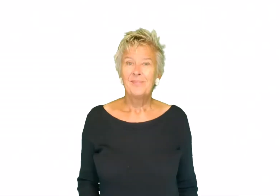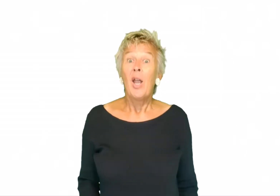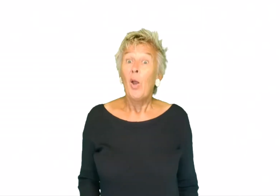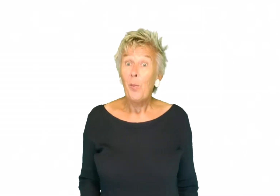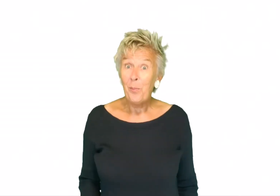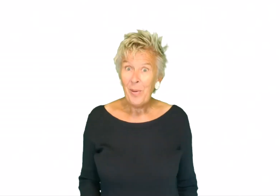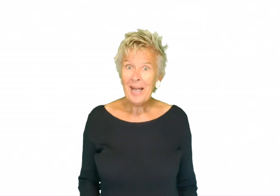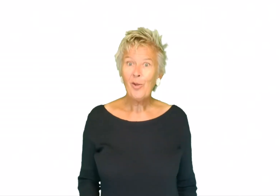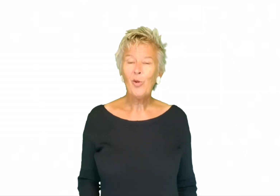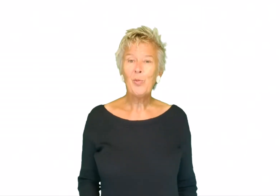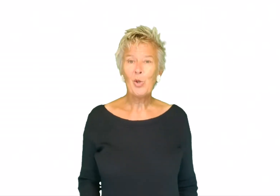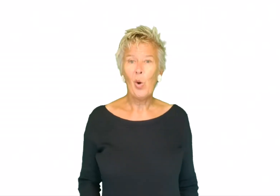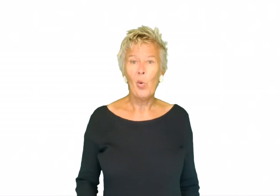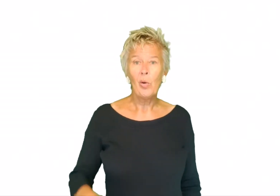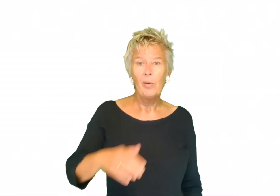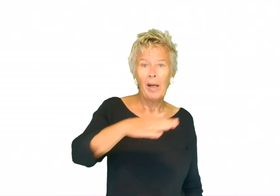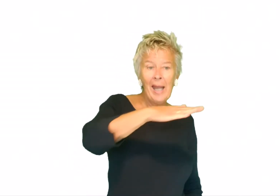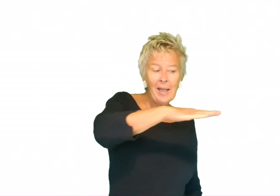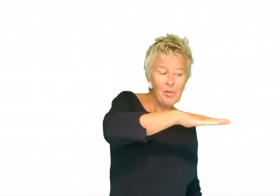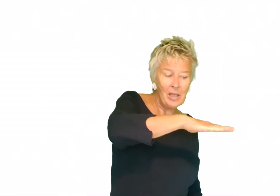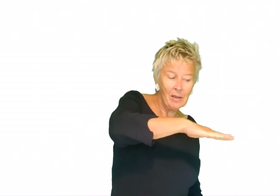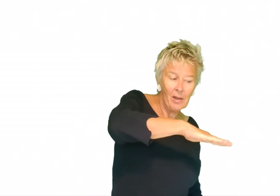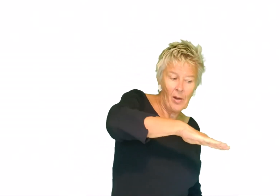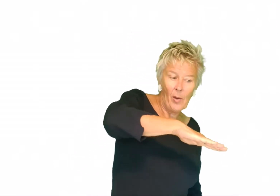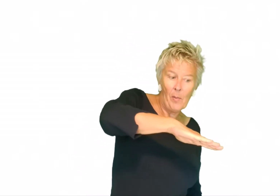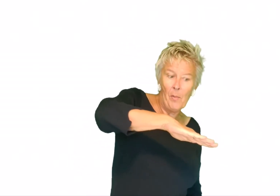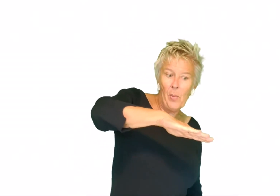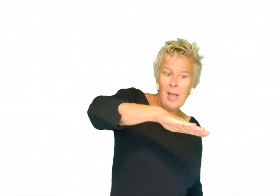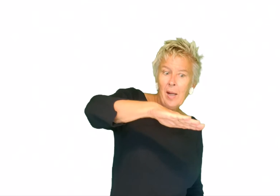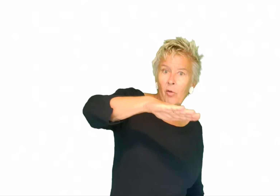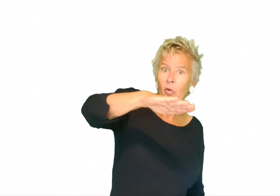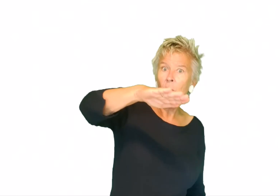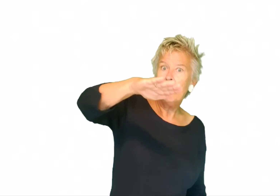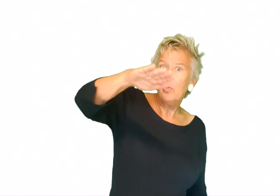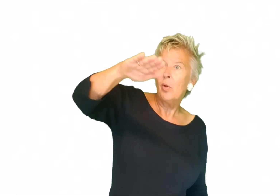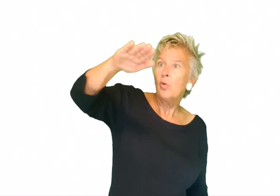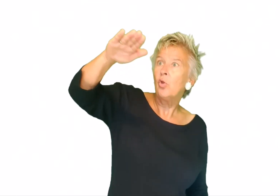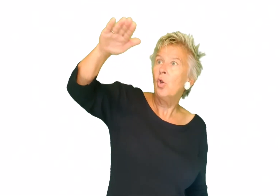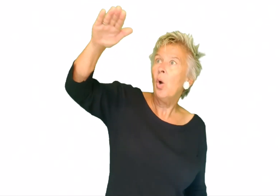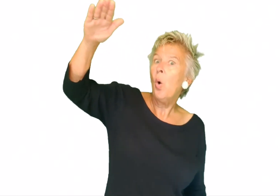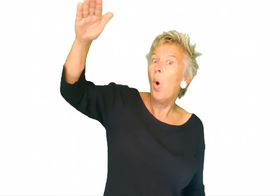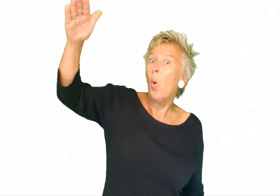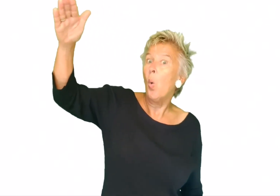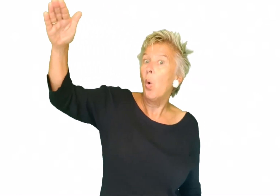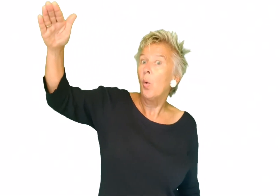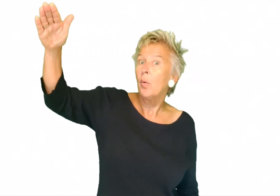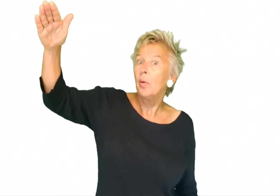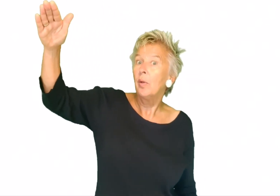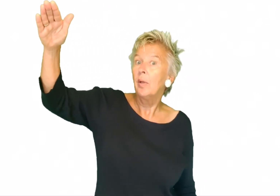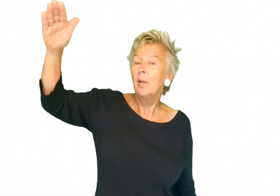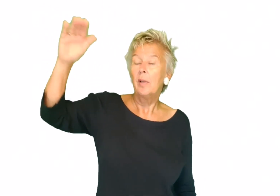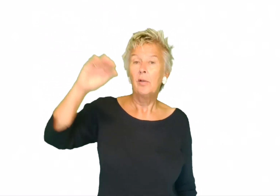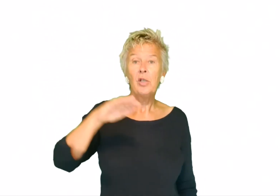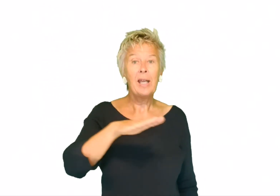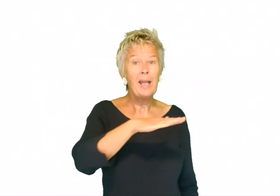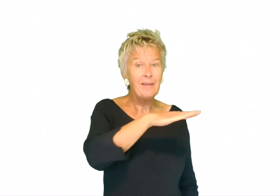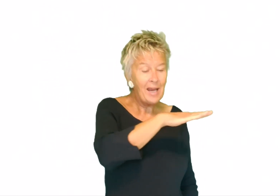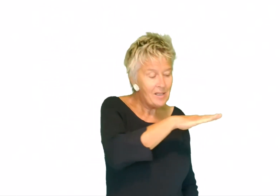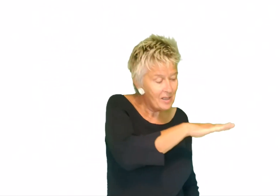Een bergtop zo hoog. Laat hem zien. Een bergtop zo hoog. Dus je gaat tijdens die